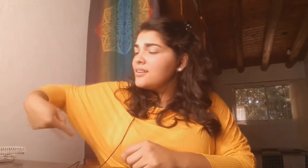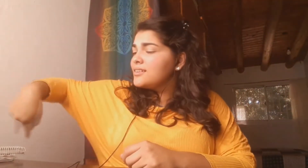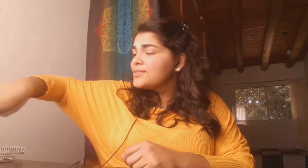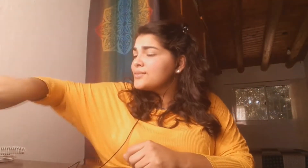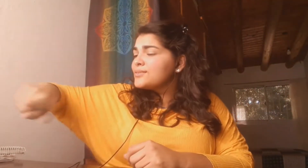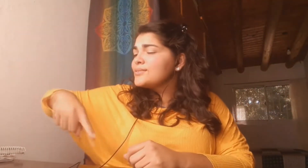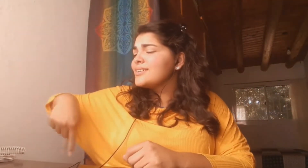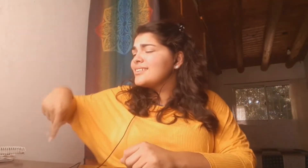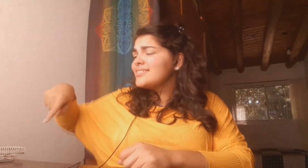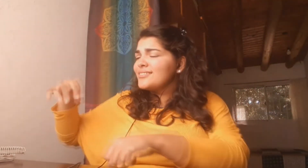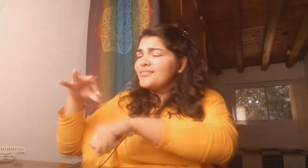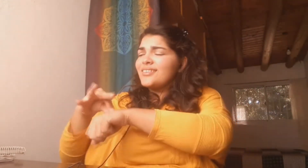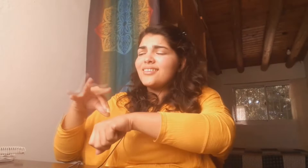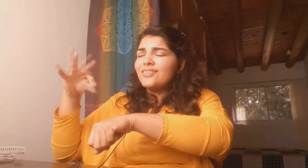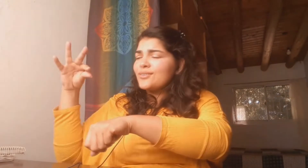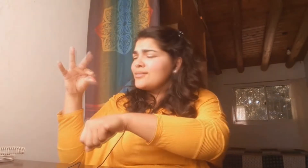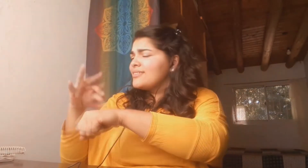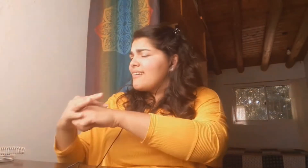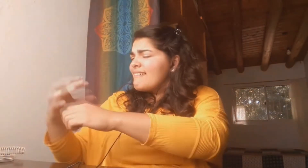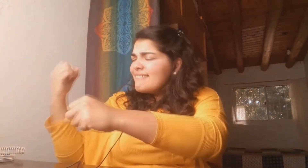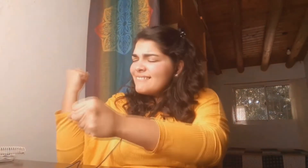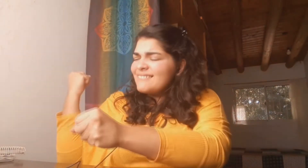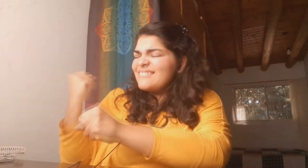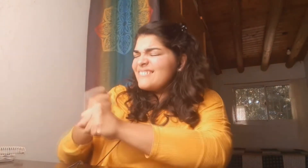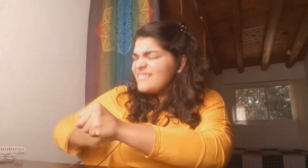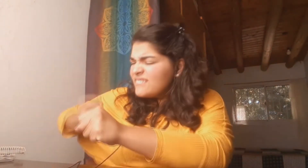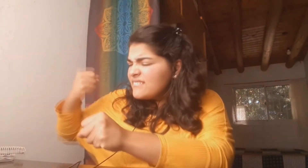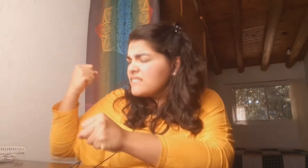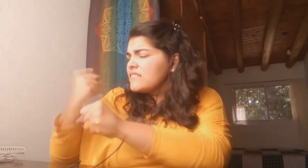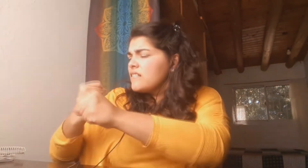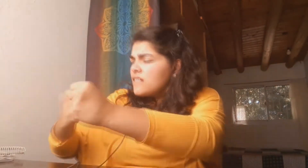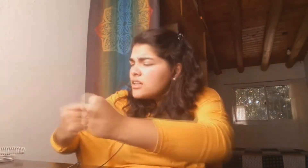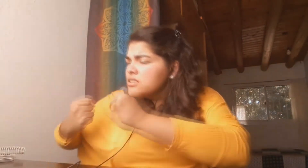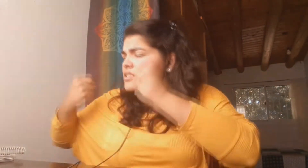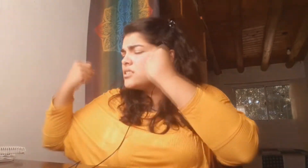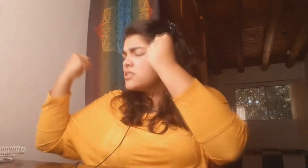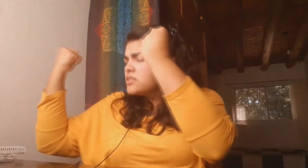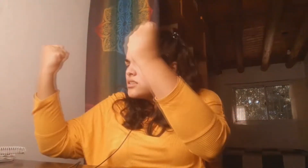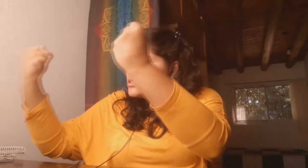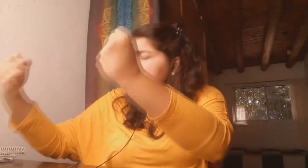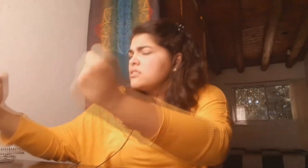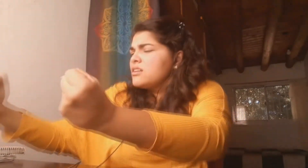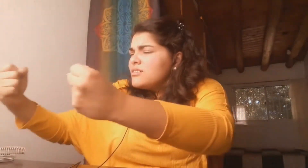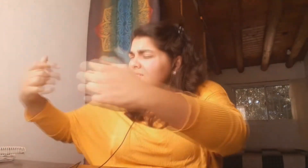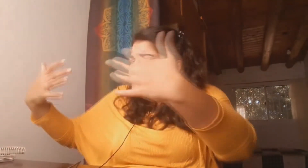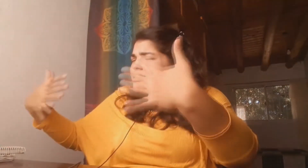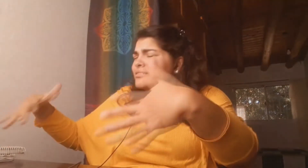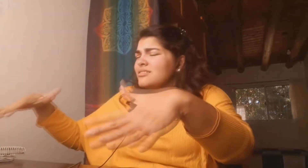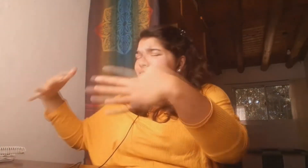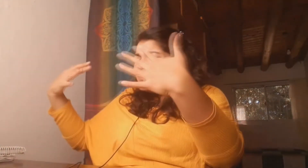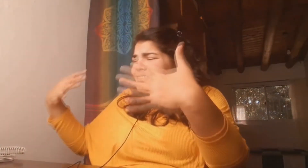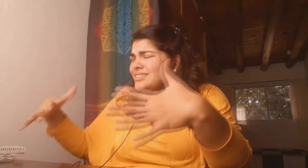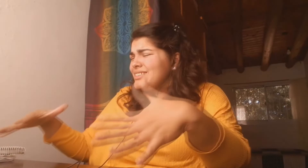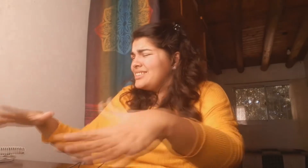Mientras tanto, otros cuidan los pacientes, un puñado de